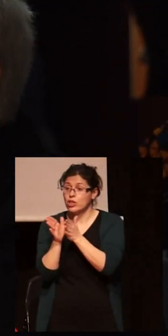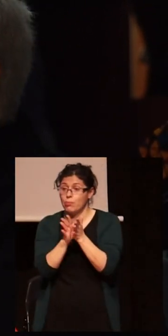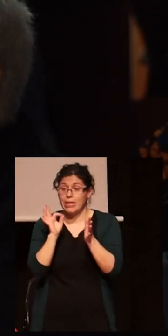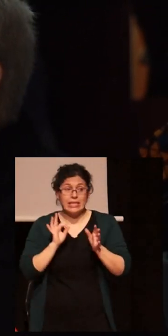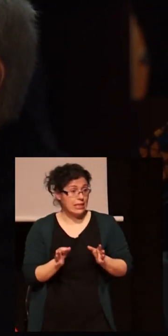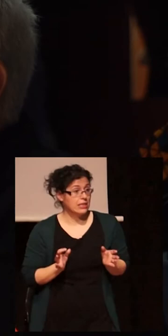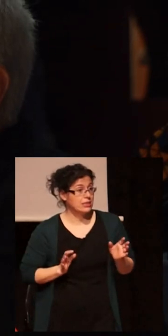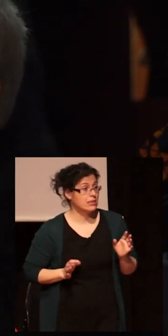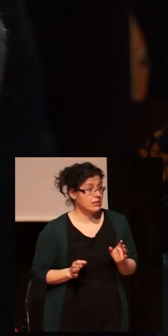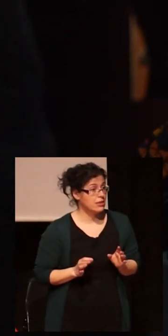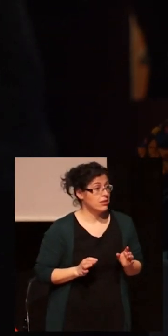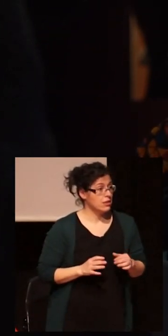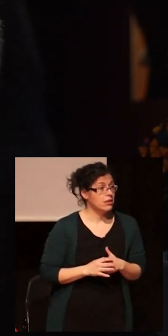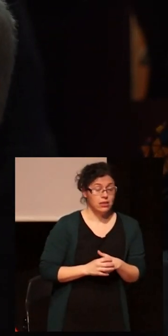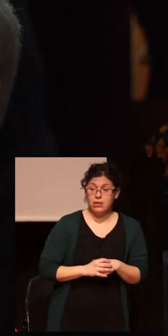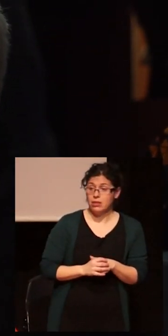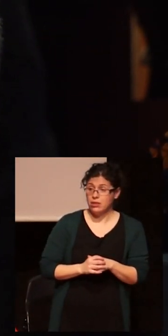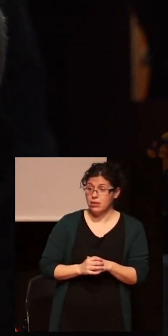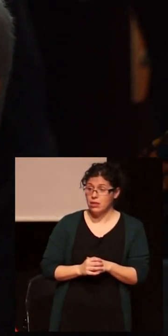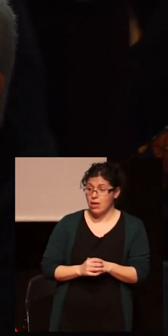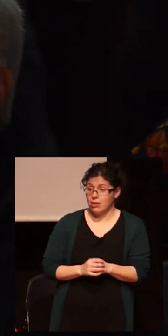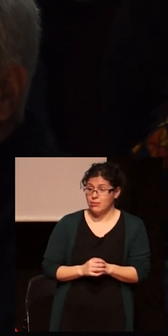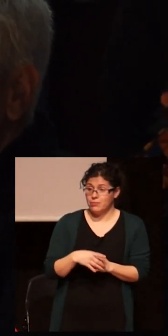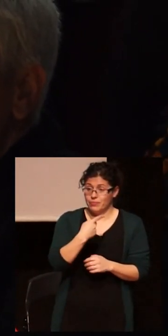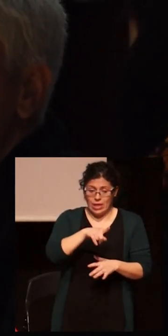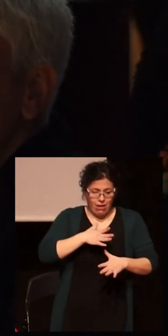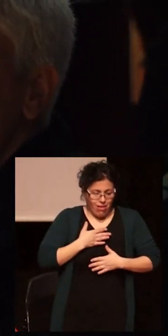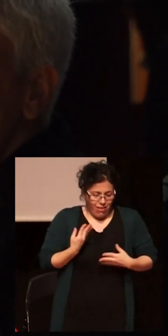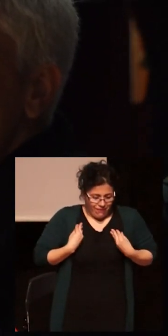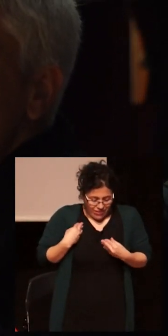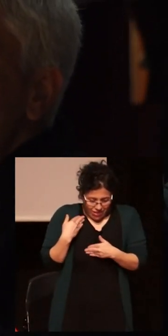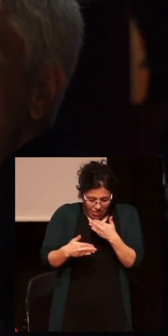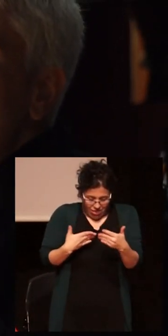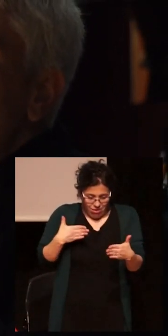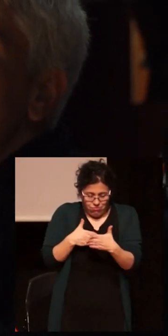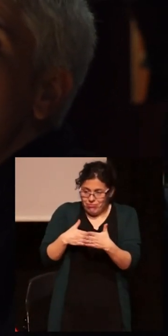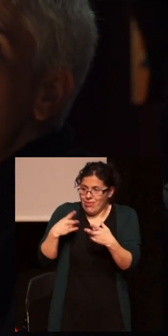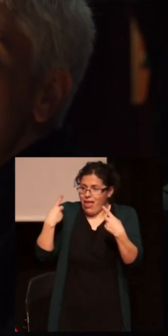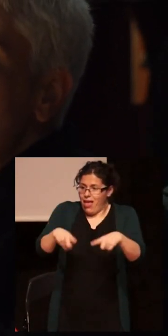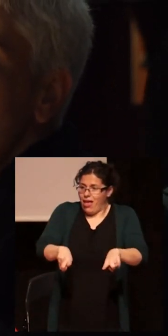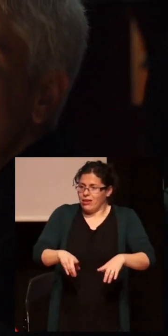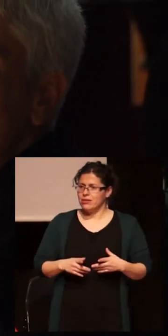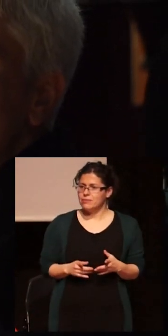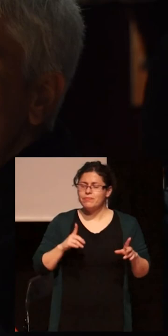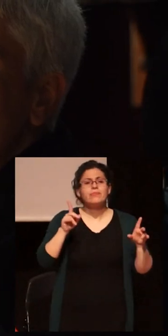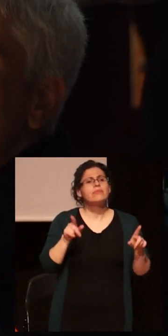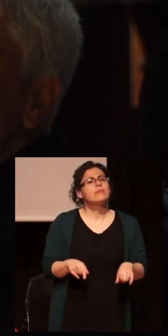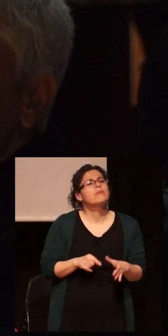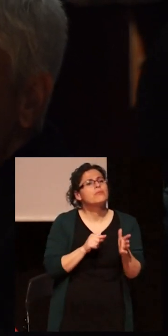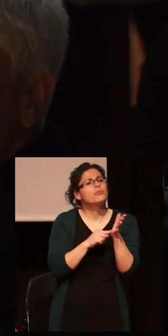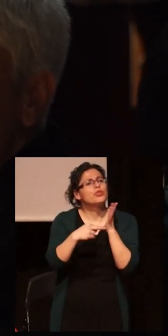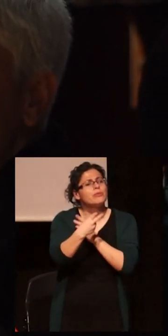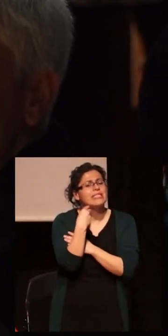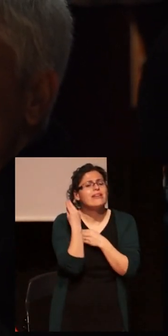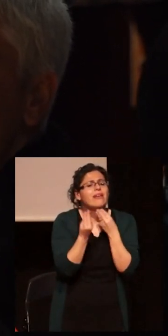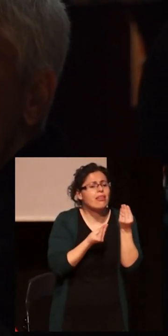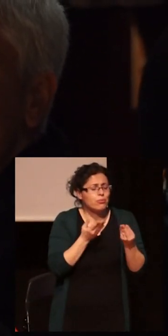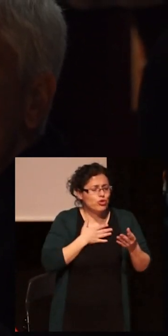claro, están presentes en nuestra cotidianidad, ¿no? Y también la perspectiva de qué hacemos las organizaciones si tenemos